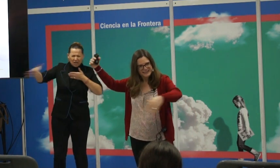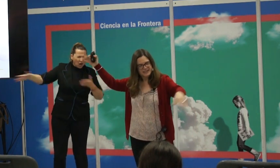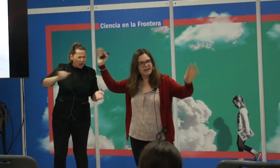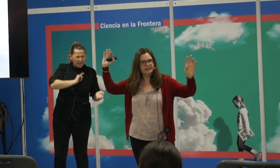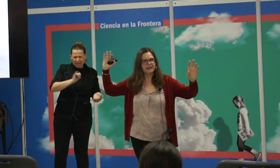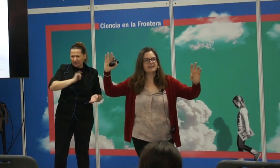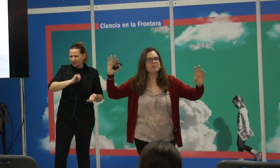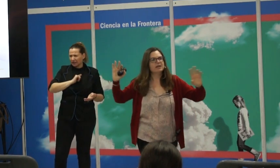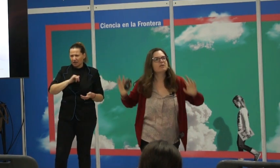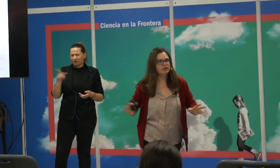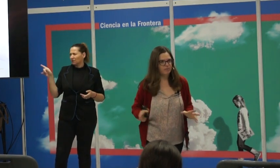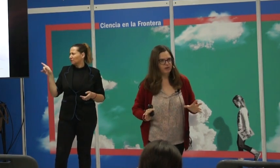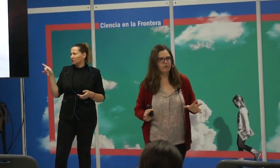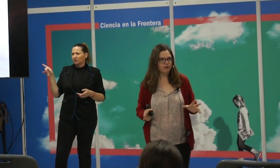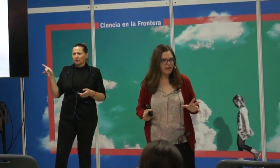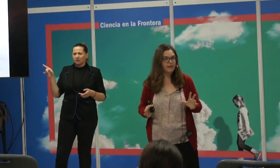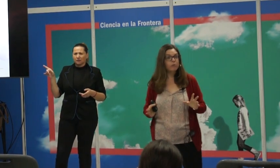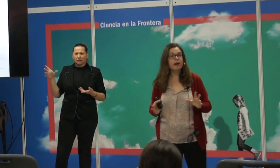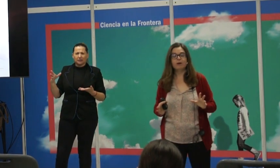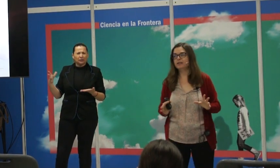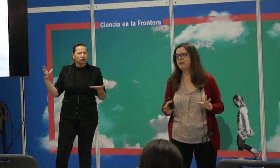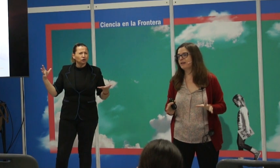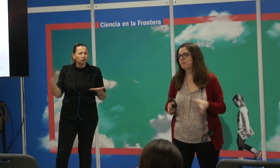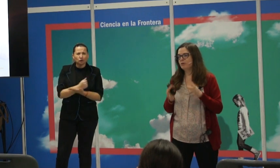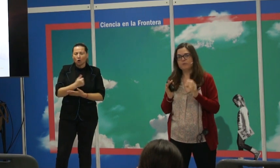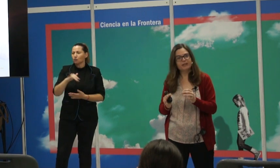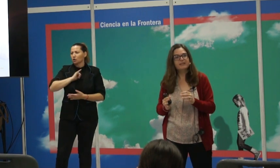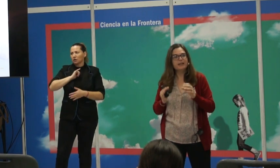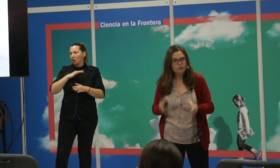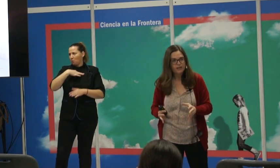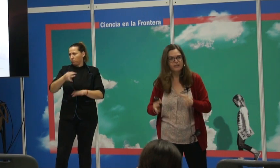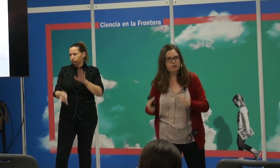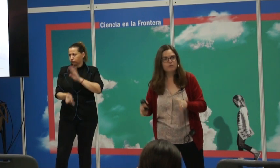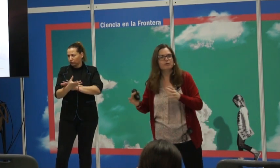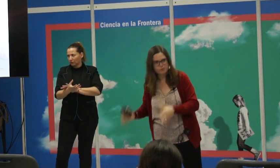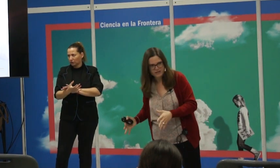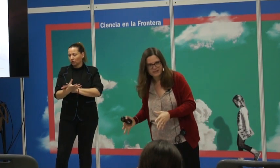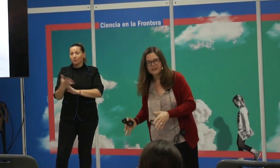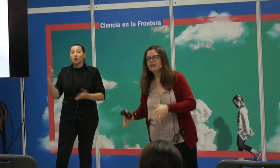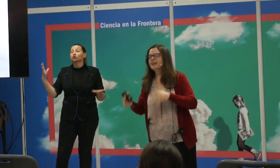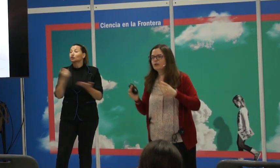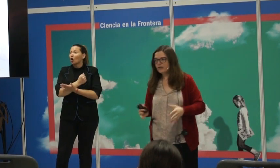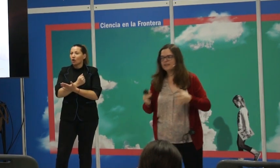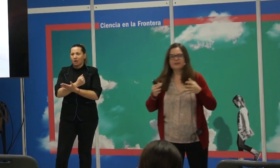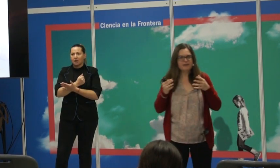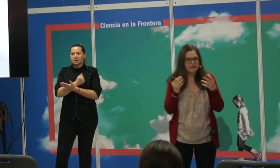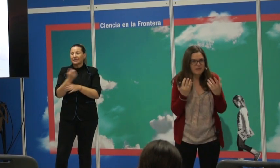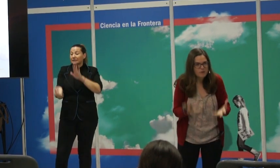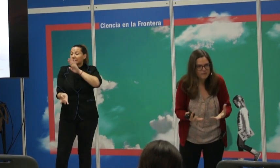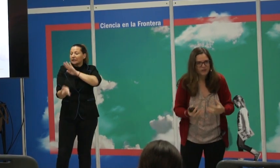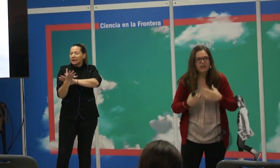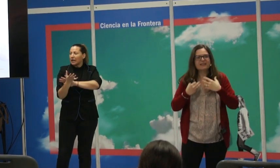etcétera, es gigante. Casi cualquier cosa puede dar lugar a una identidad. Pero lo importante es que todas son construidas y todas